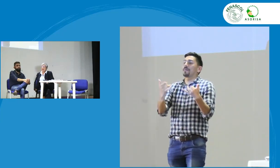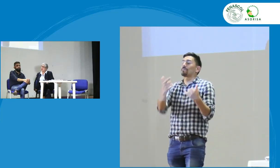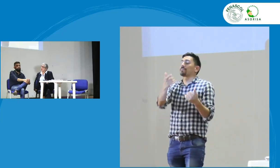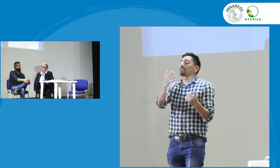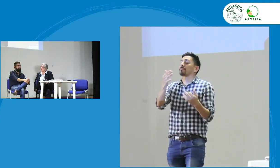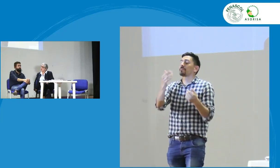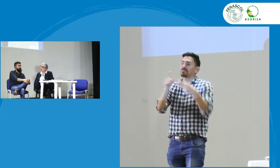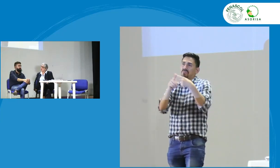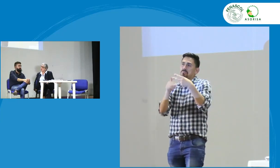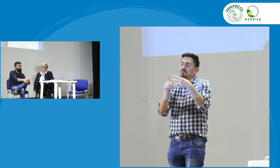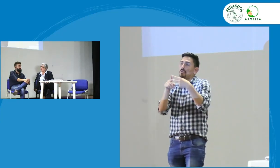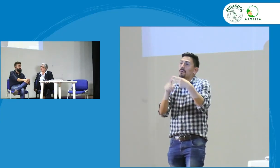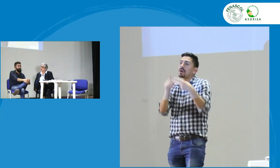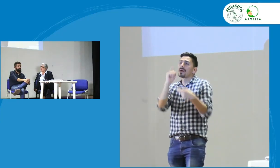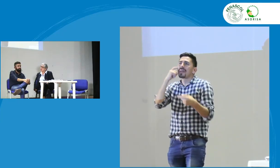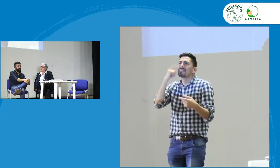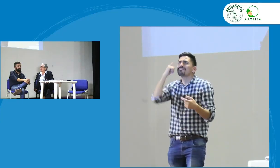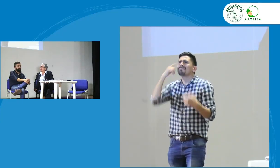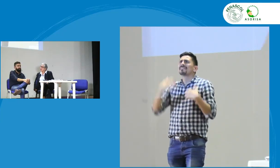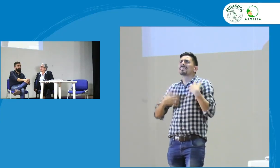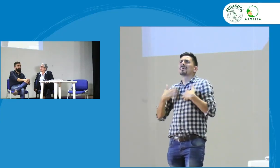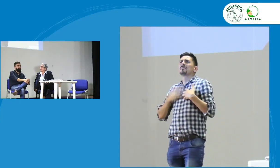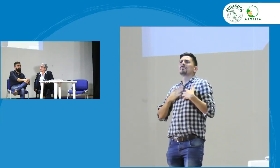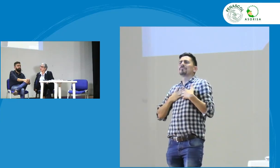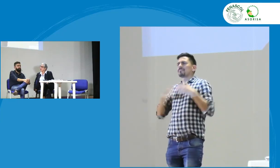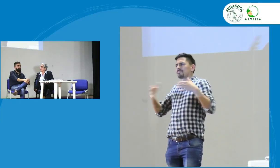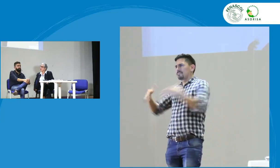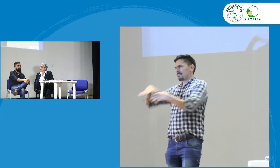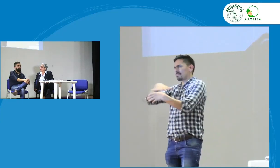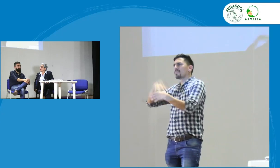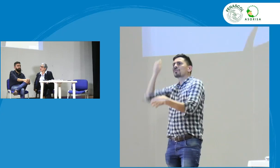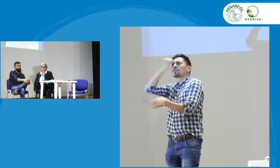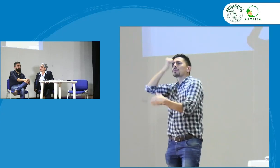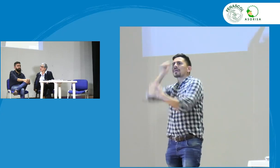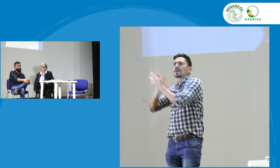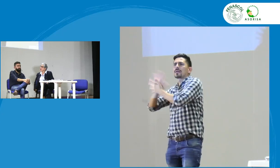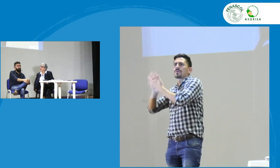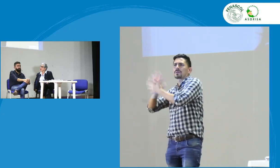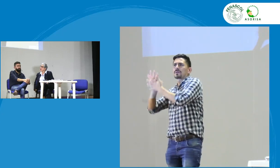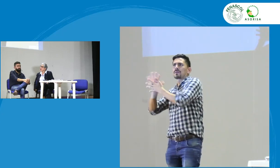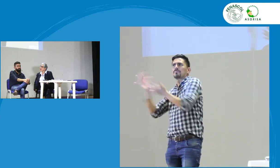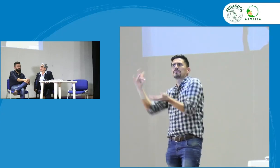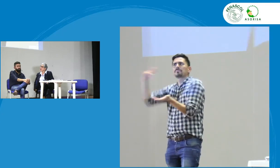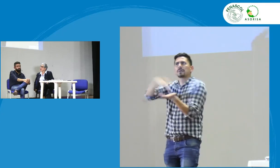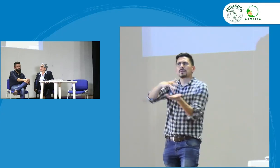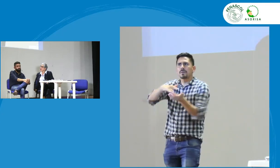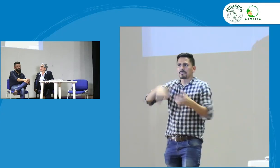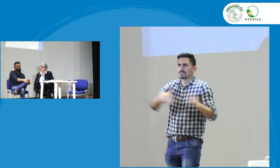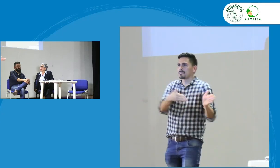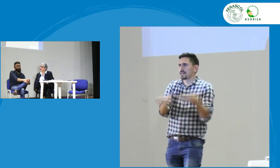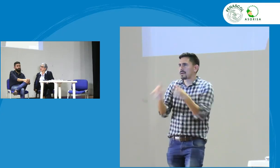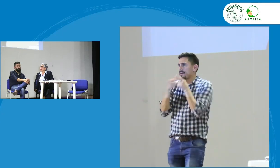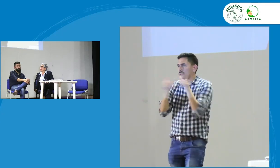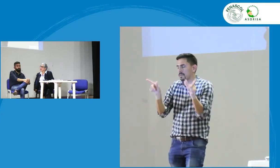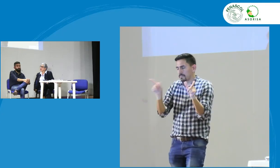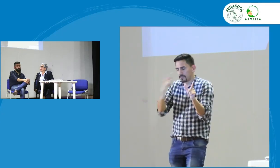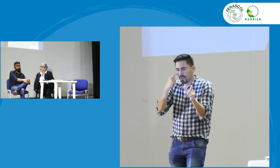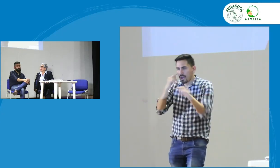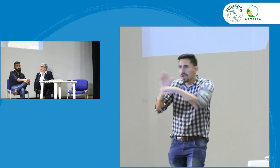perfecto perfecto entonces Lina tiene como esa inquietud en cuanto a la participación